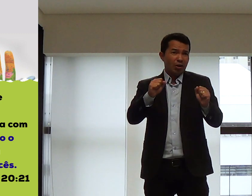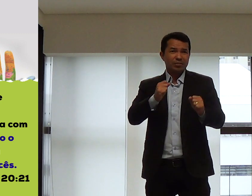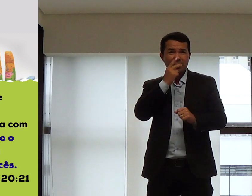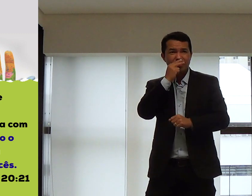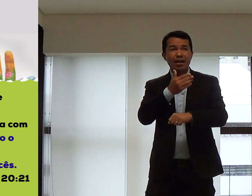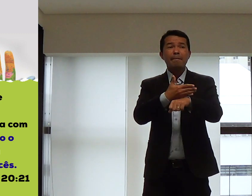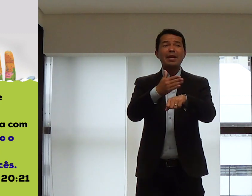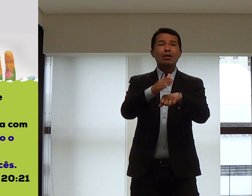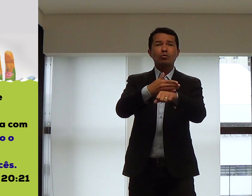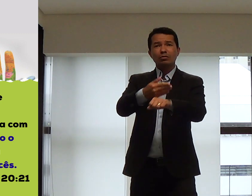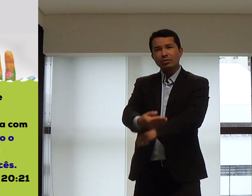paz?